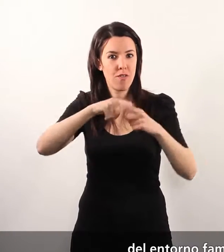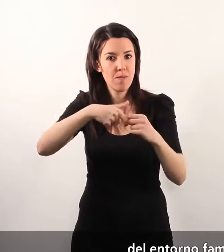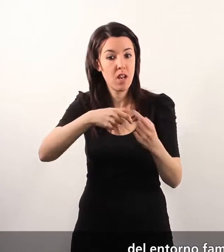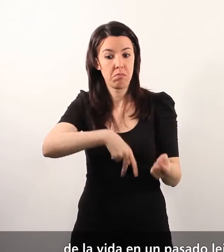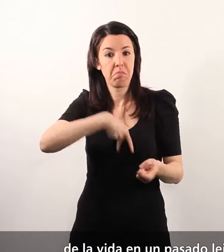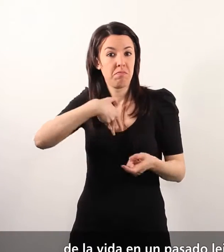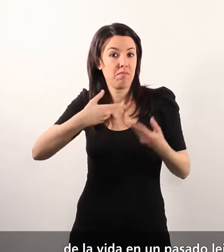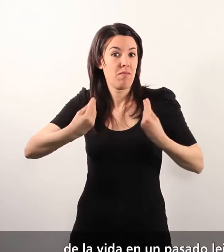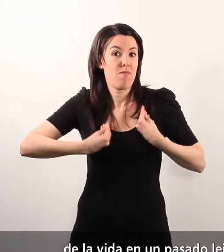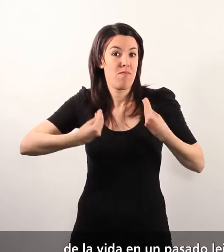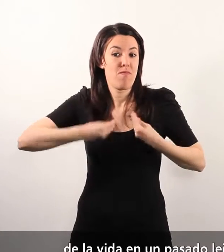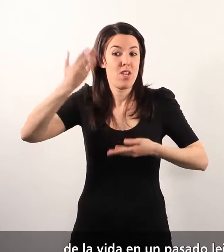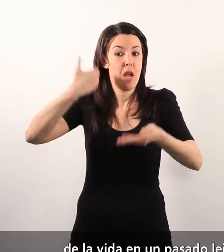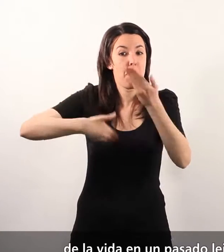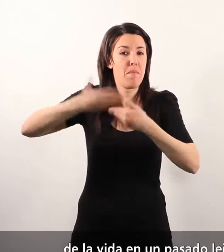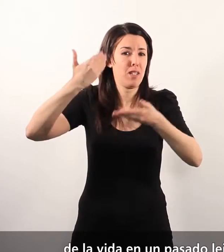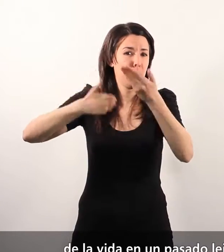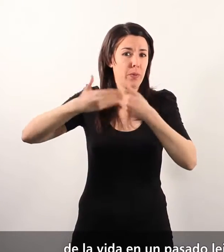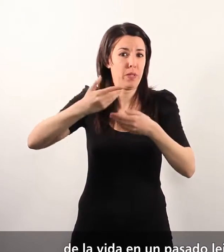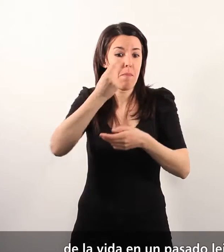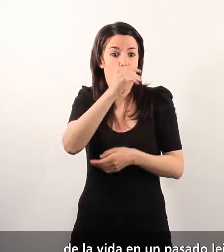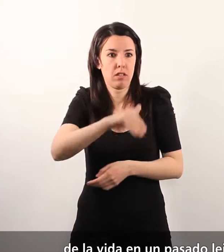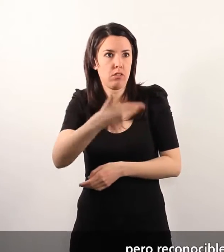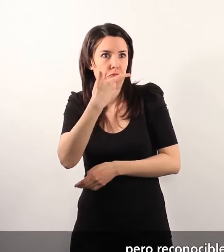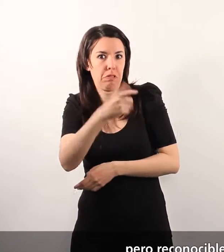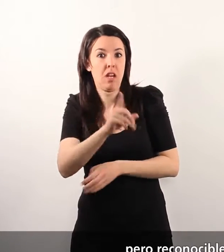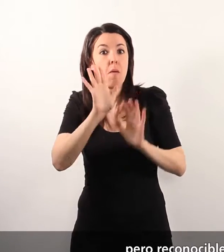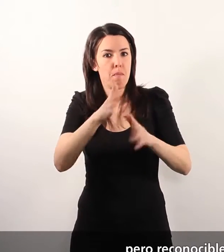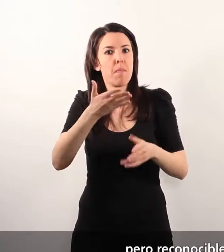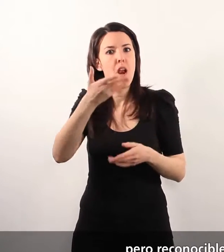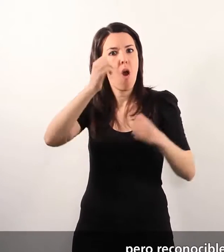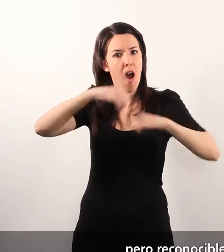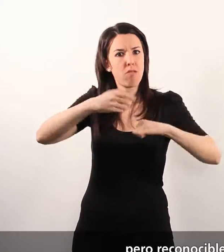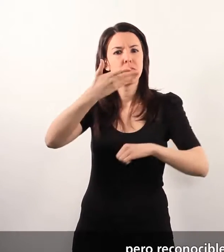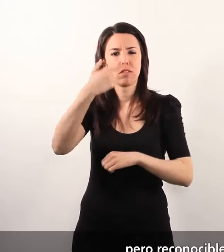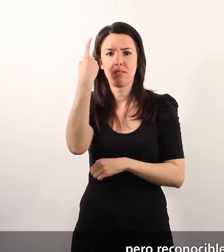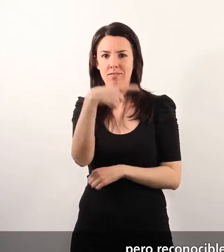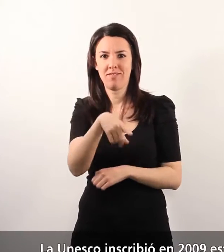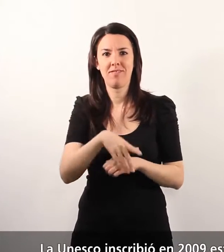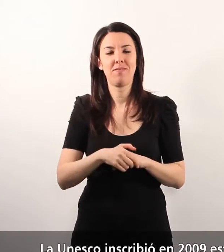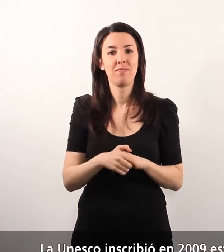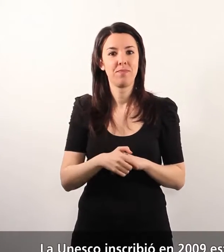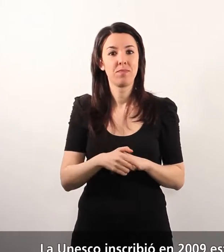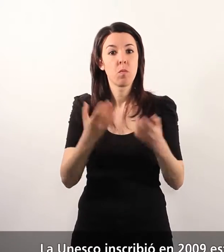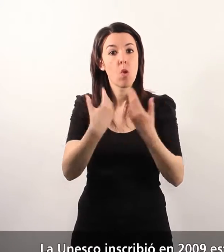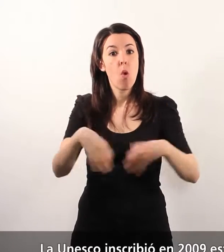en general de la vida en un pasado lejano para los más pequeños, pero reconocible para los adultos. La UNESCO inscribió en